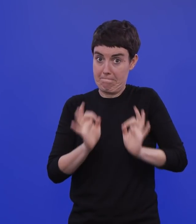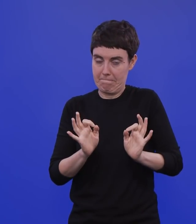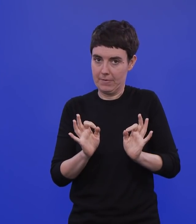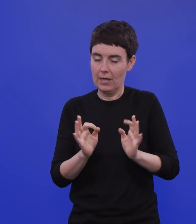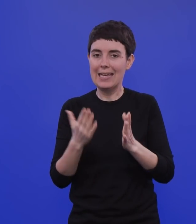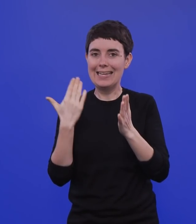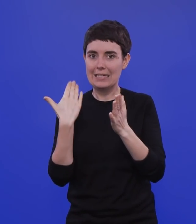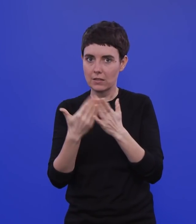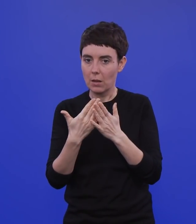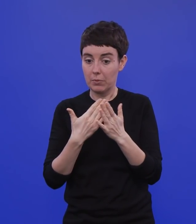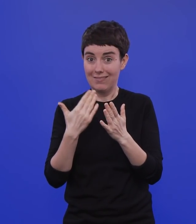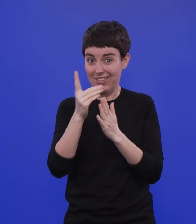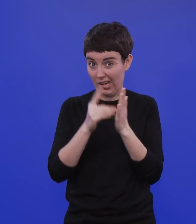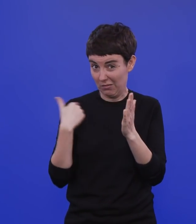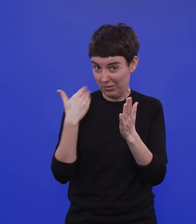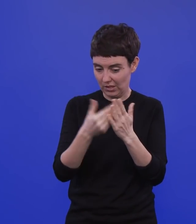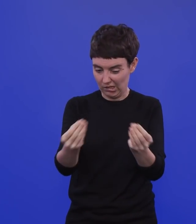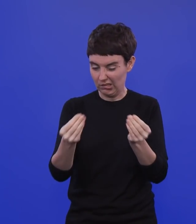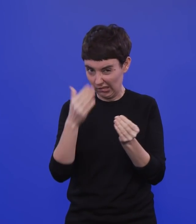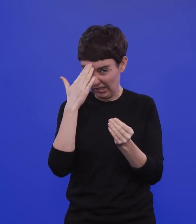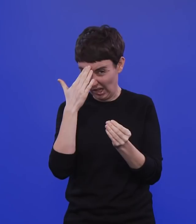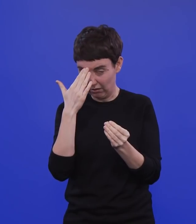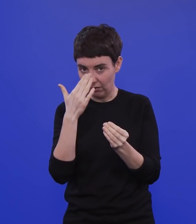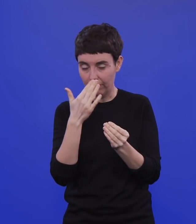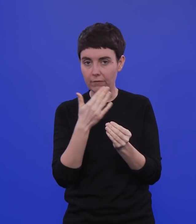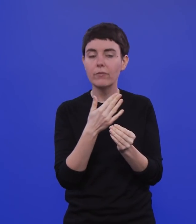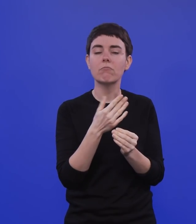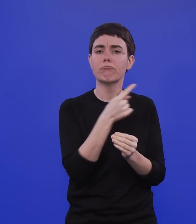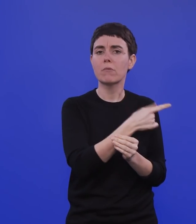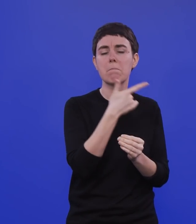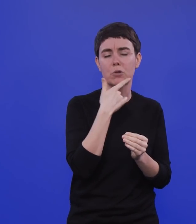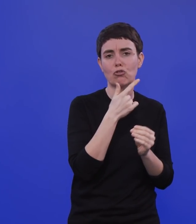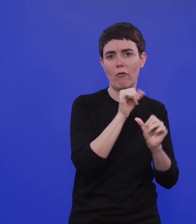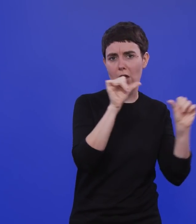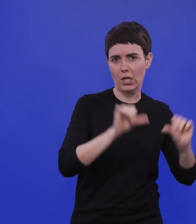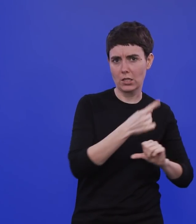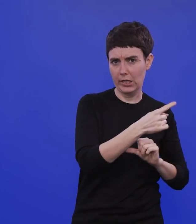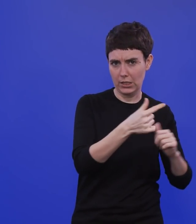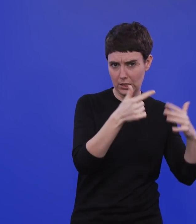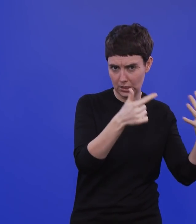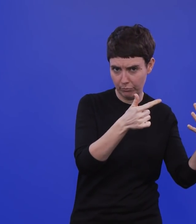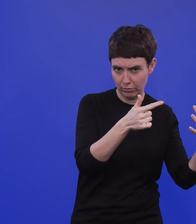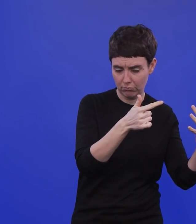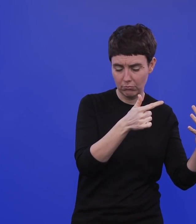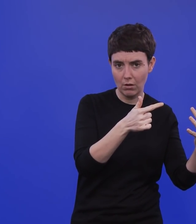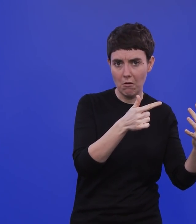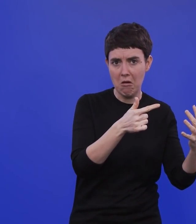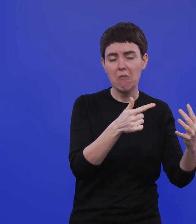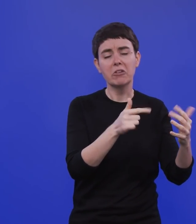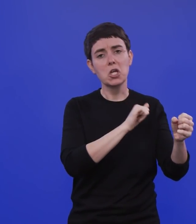Variante, also die 1.1.7-Variante, jetzt mal ohne diese Zusatzmutation, da einen relevanten Escape verursachen. Wir haben ja